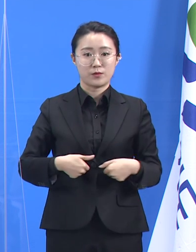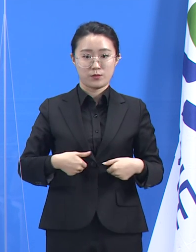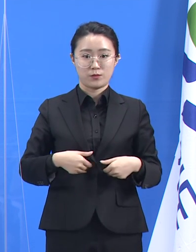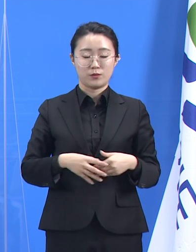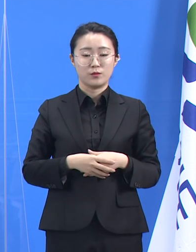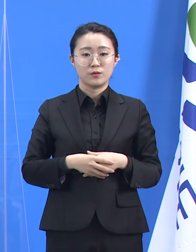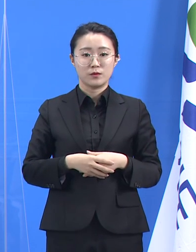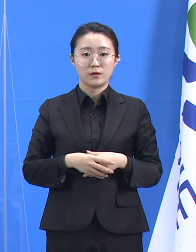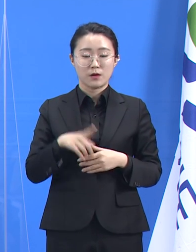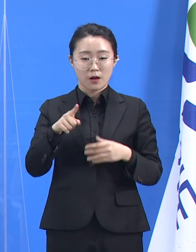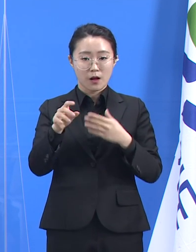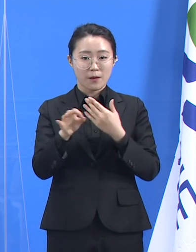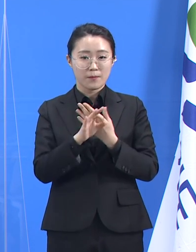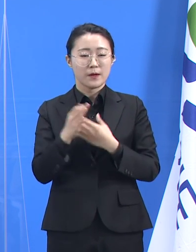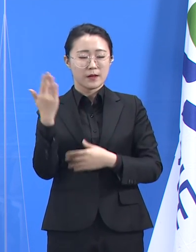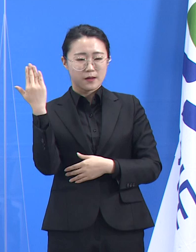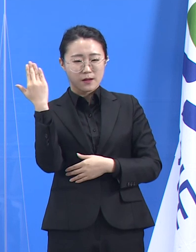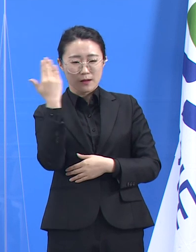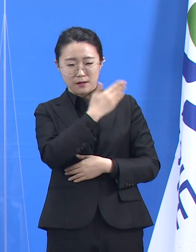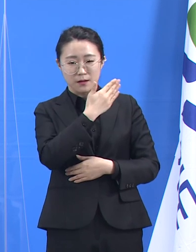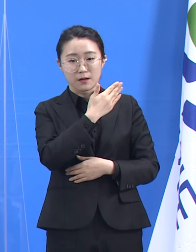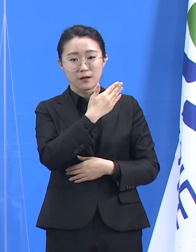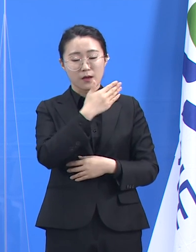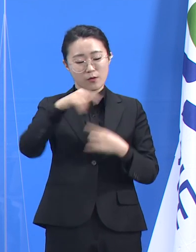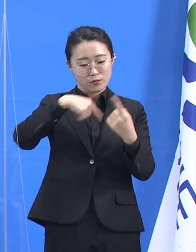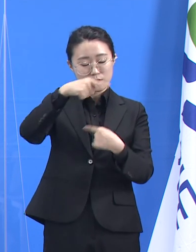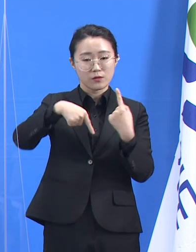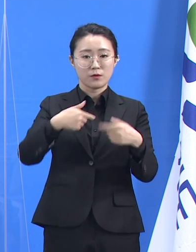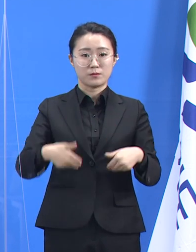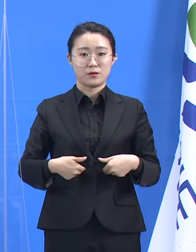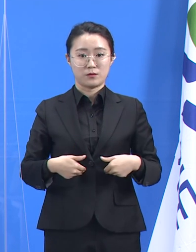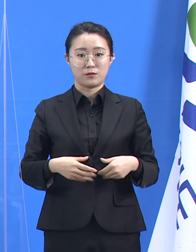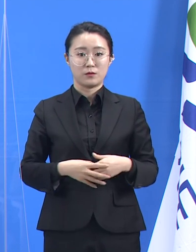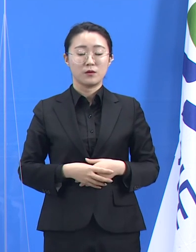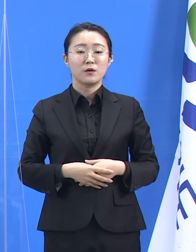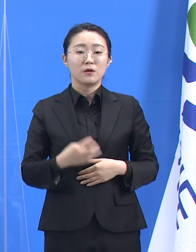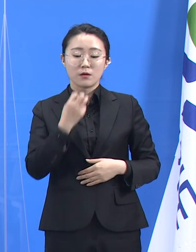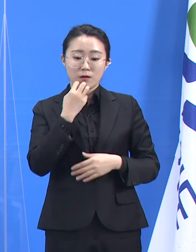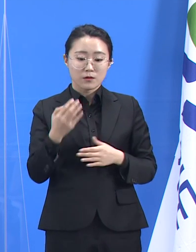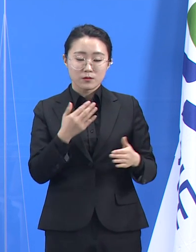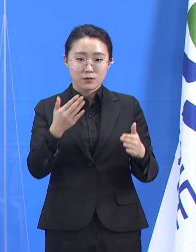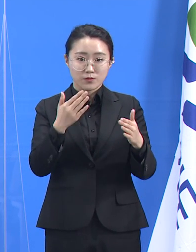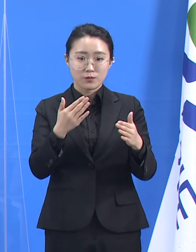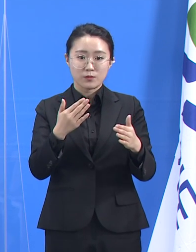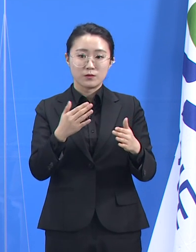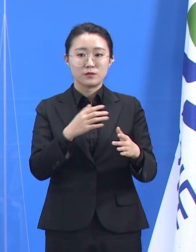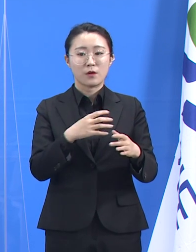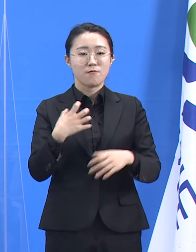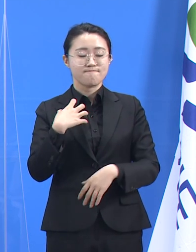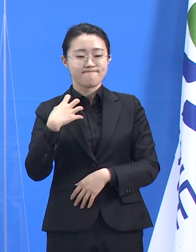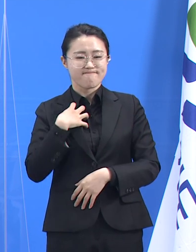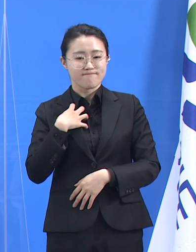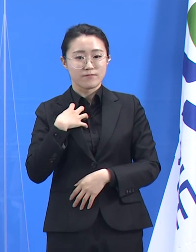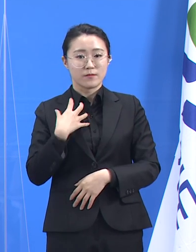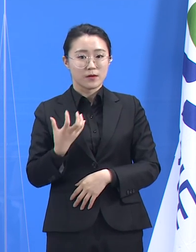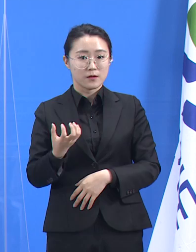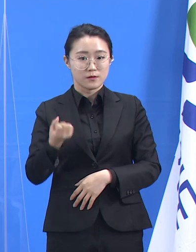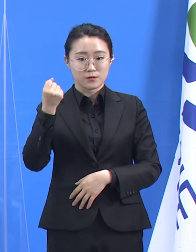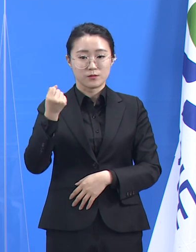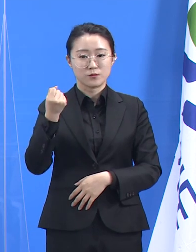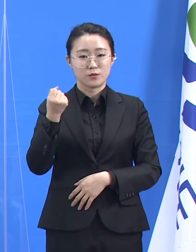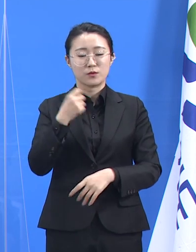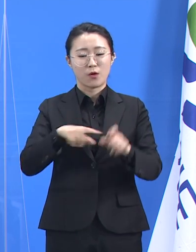위험소통이 핵심입니다. 돈은 무거운 책임감 속에서 4차 유행을 막는 일에 한 발 앞서